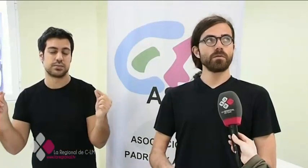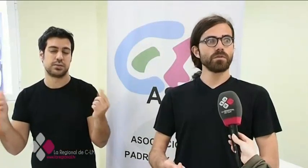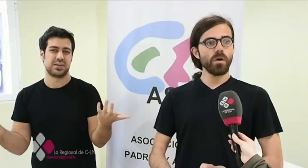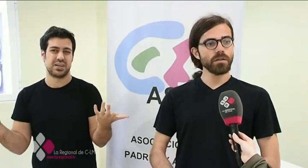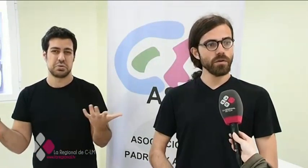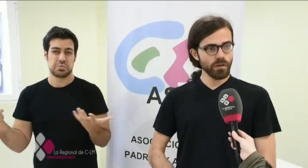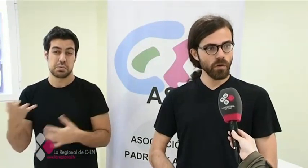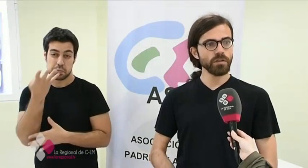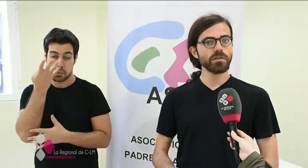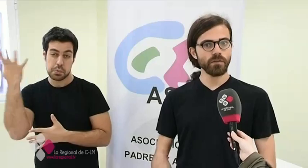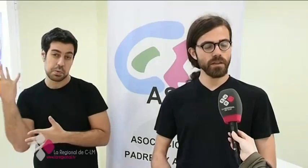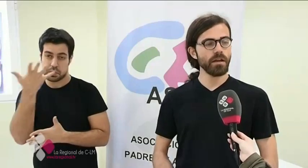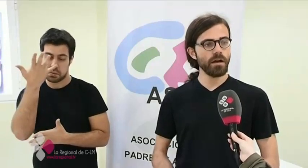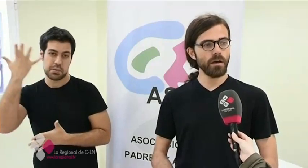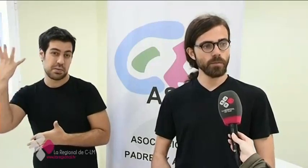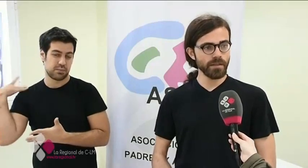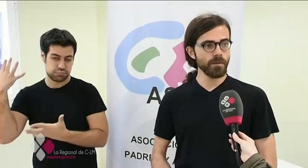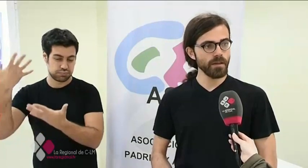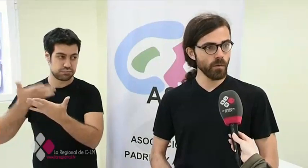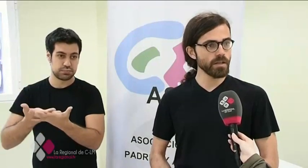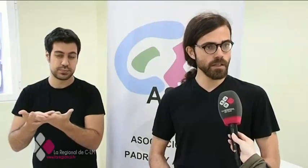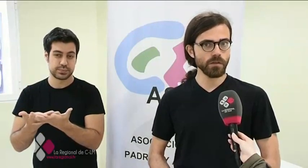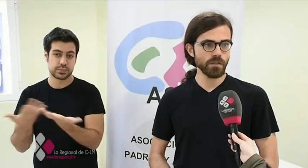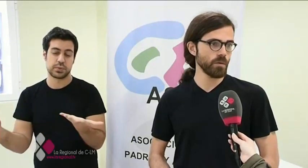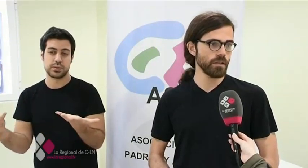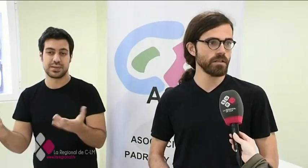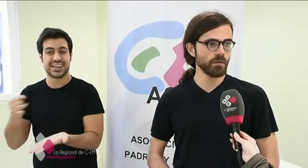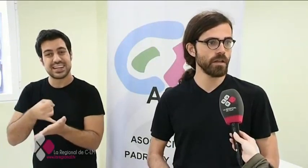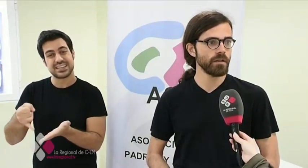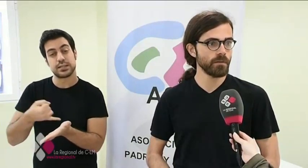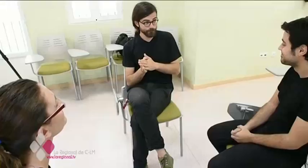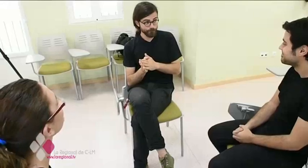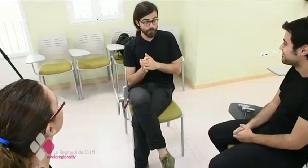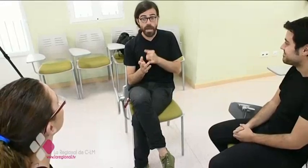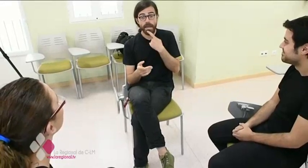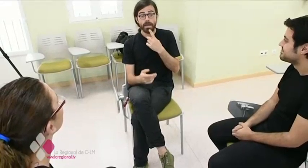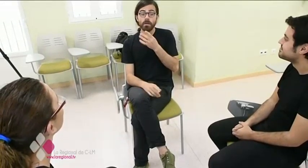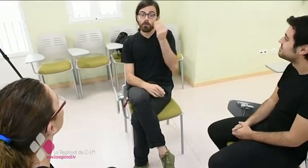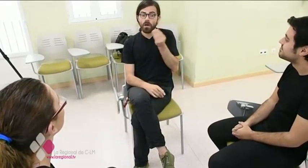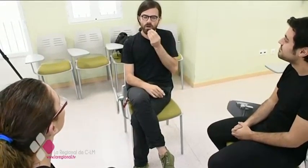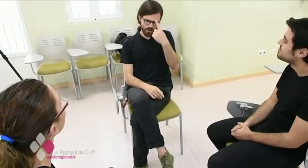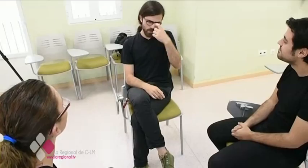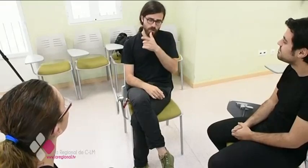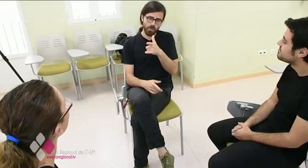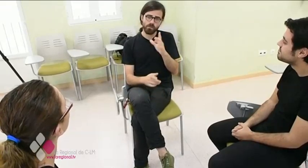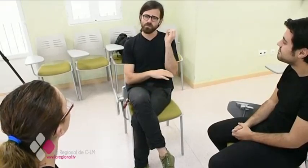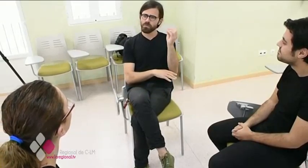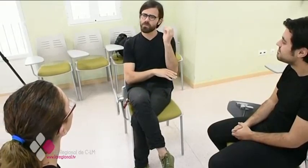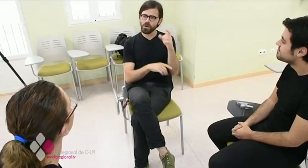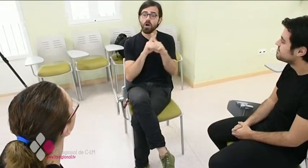unos cuatro o cinco años se ofrece la optativa de lengua de signos a estudiantes de secundaria. Una idea que ya está implantada en otras ciudades y que puede ayudar